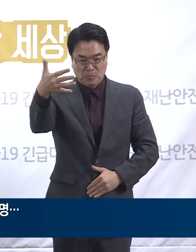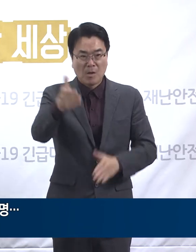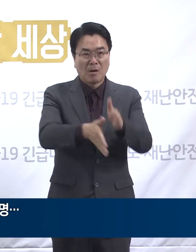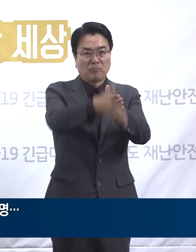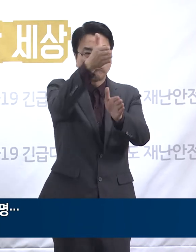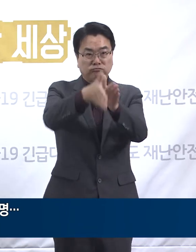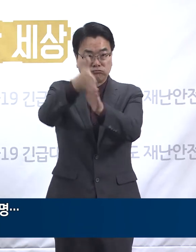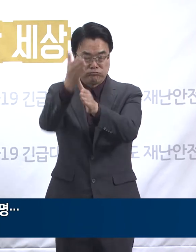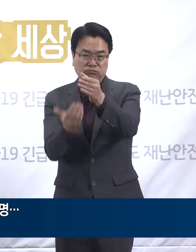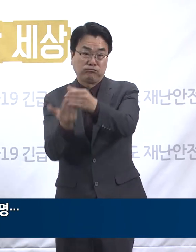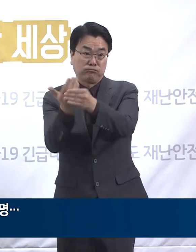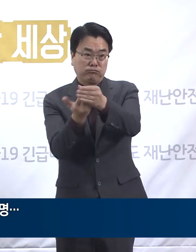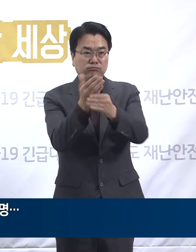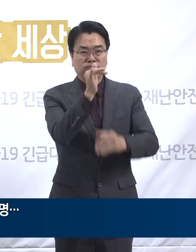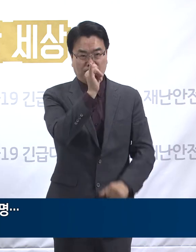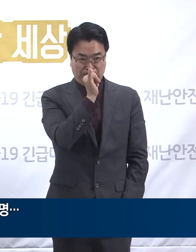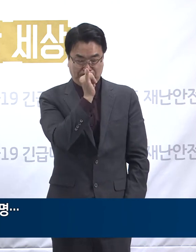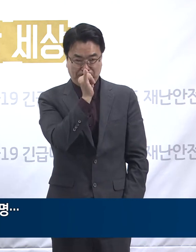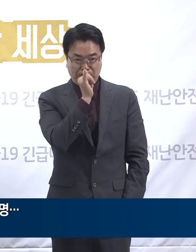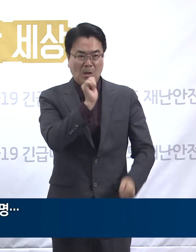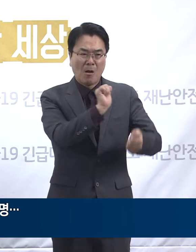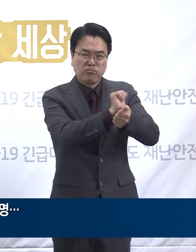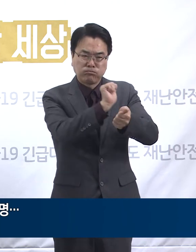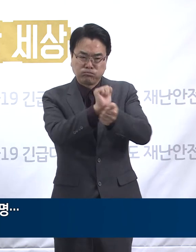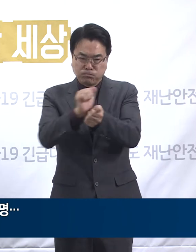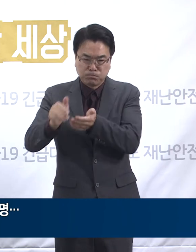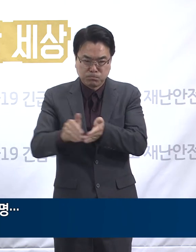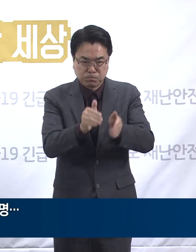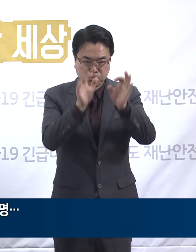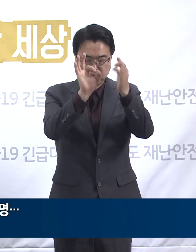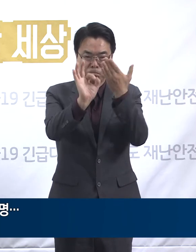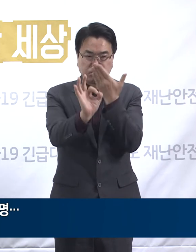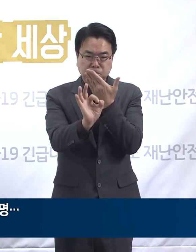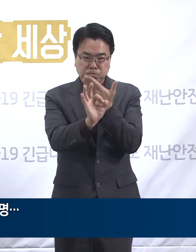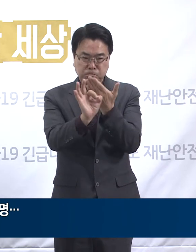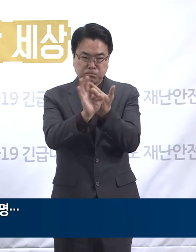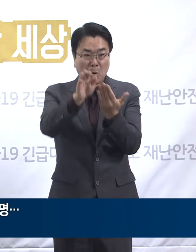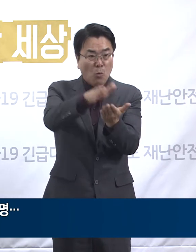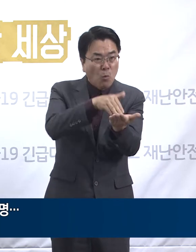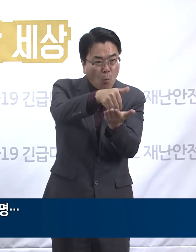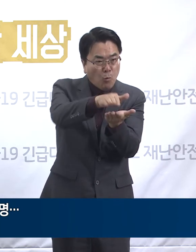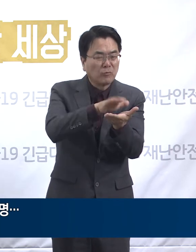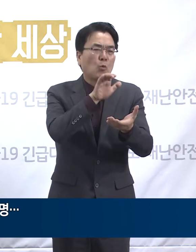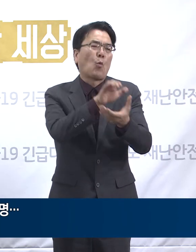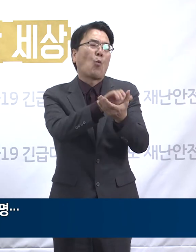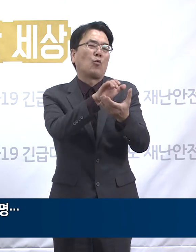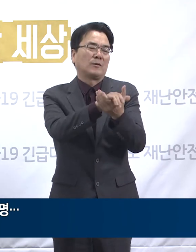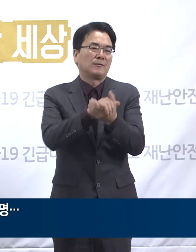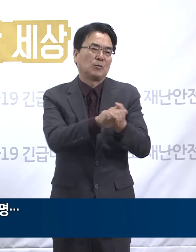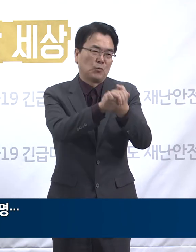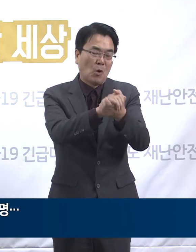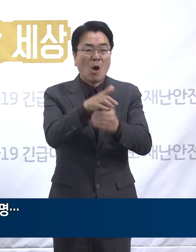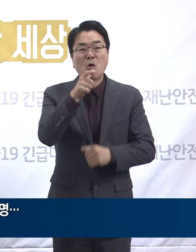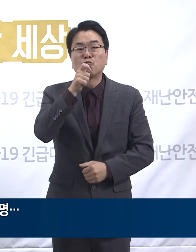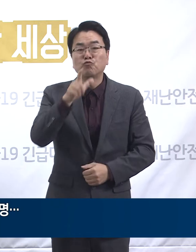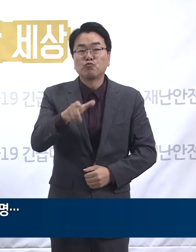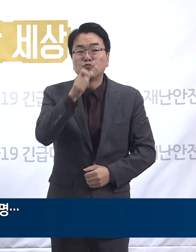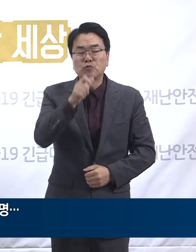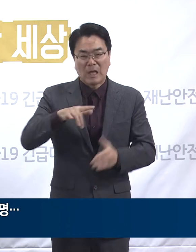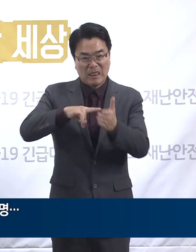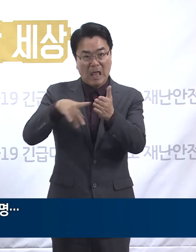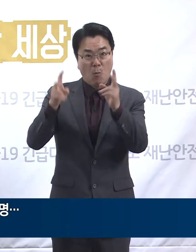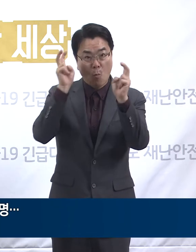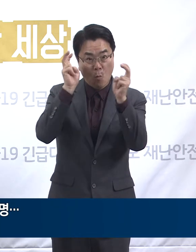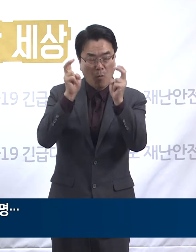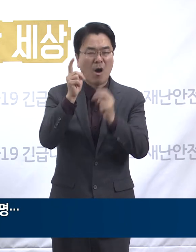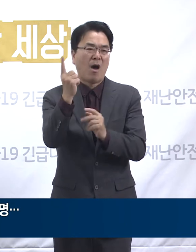신규 확진자의 감염 경로를 보면 동우천시 동네 친구 모임 관련 2명, 수원 중부지방 국세청